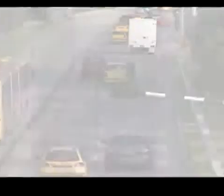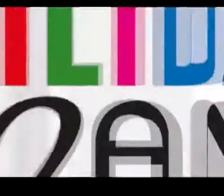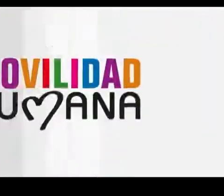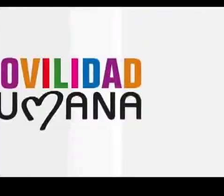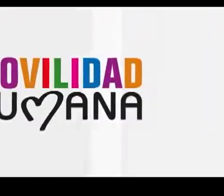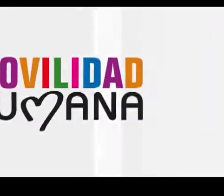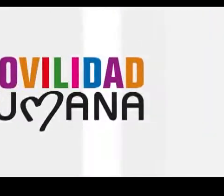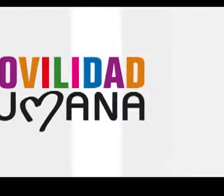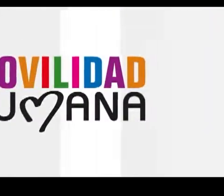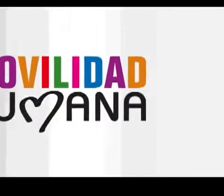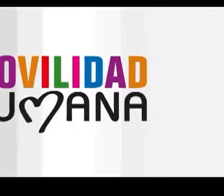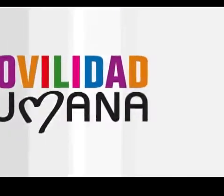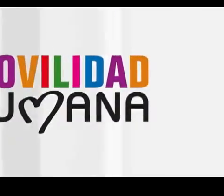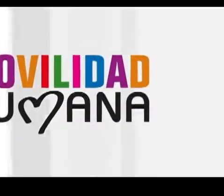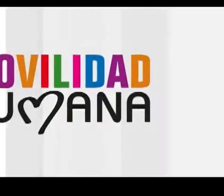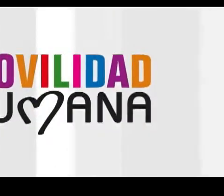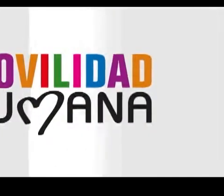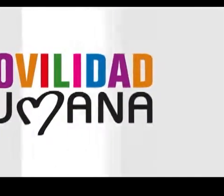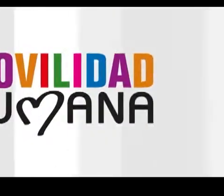Transcription by